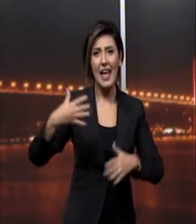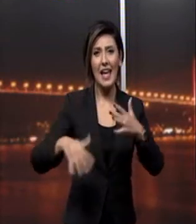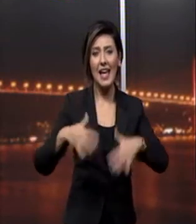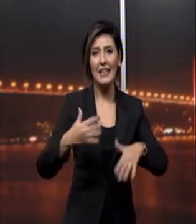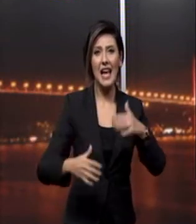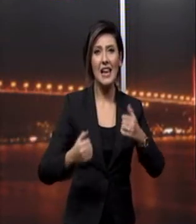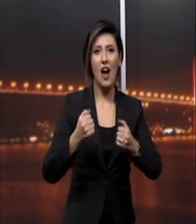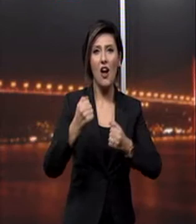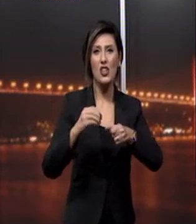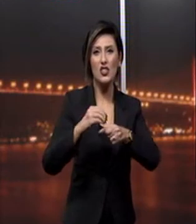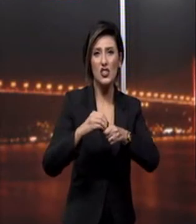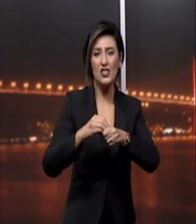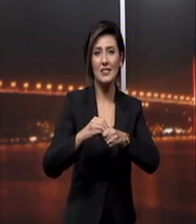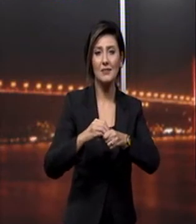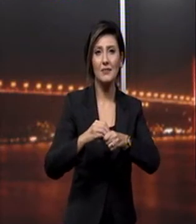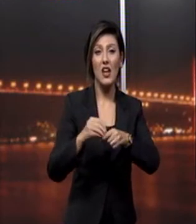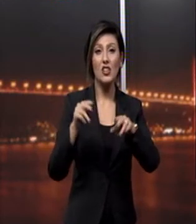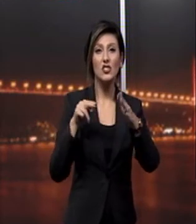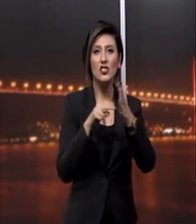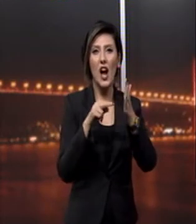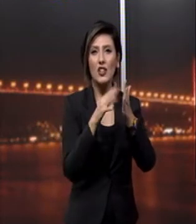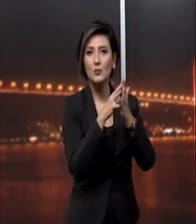engelli araçları için şarj istasyonları kuruldu